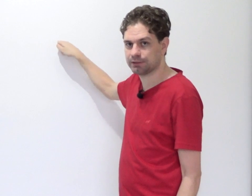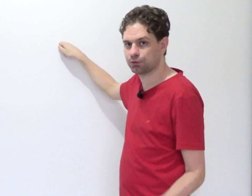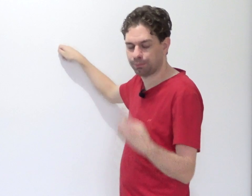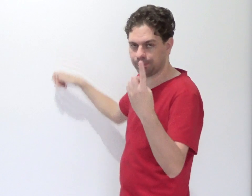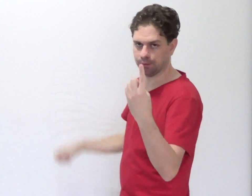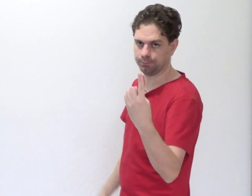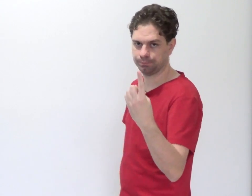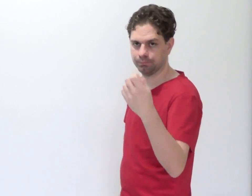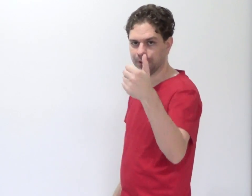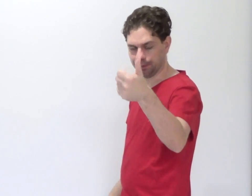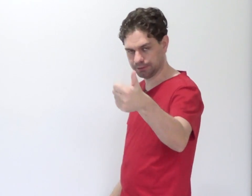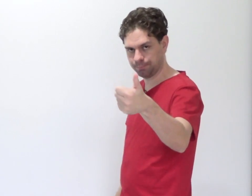inciso primeiro. Beleza?